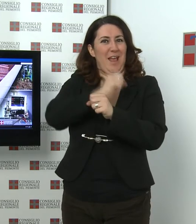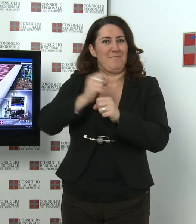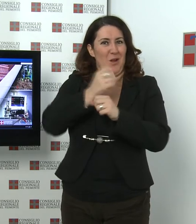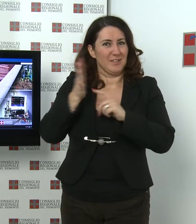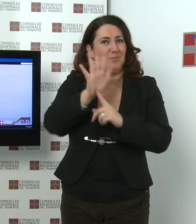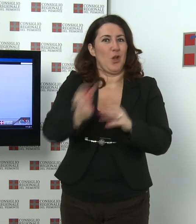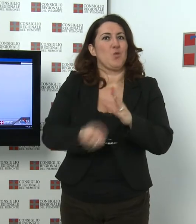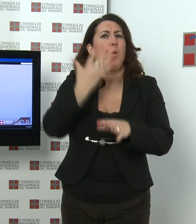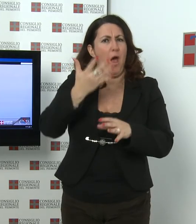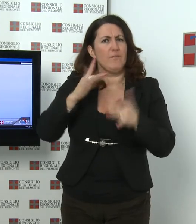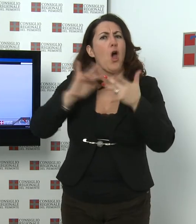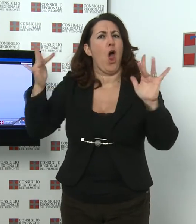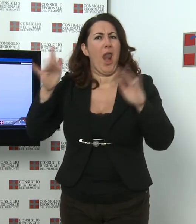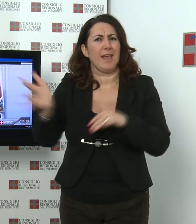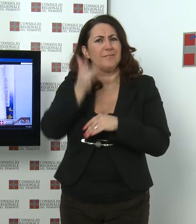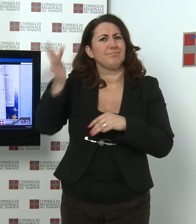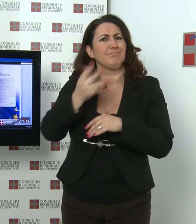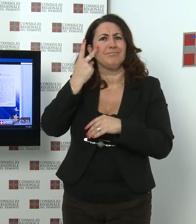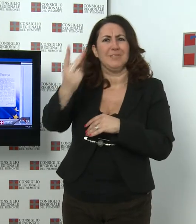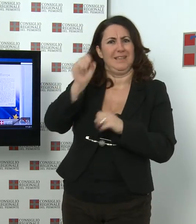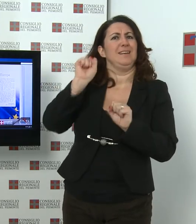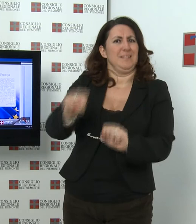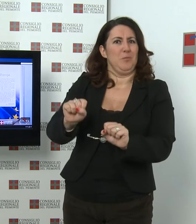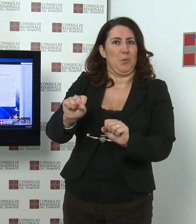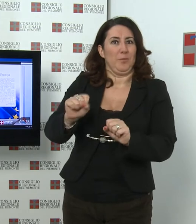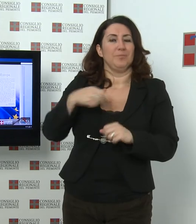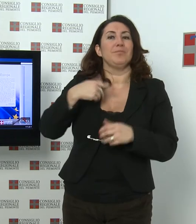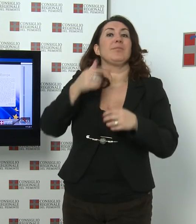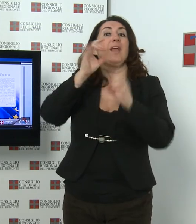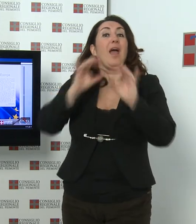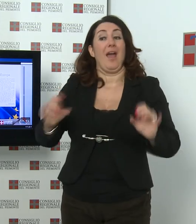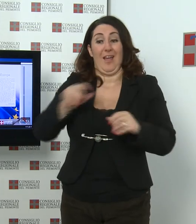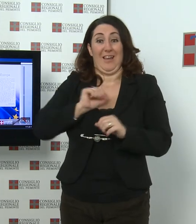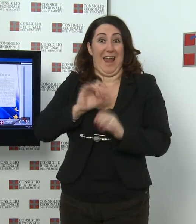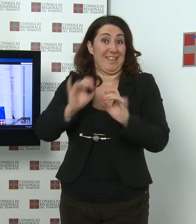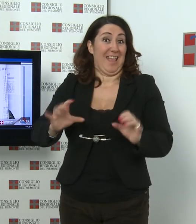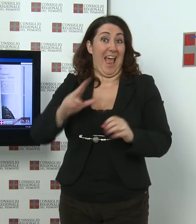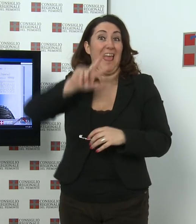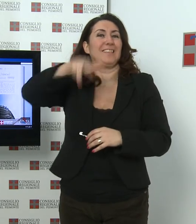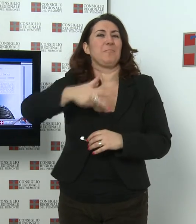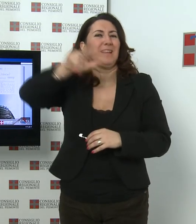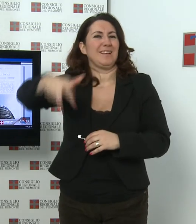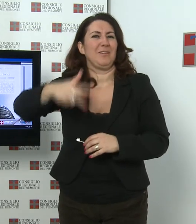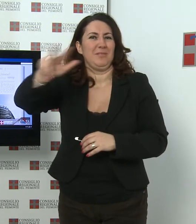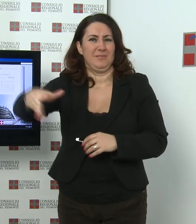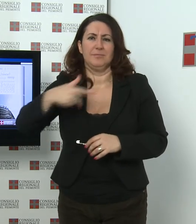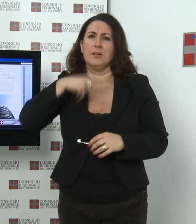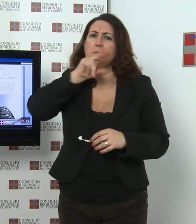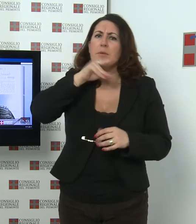sfogliabile online L'edizione natalizia del trimestrale si apre con un ampio servizio sull'Unione Europea, introdotto dall'editoriale del ministro